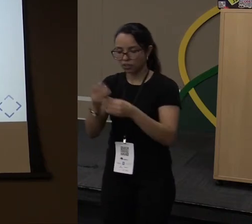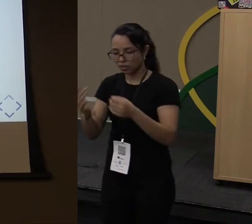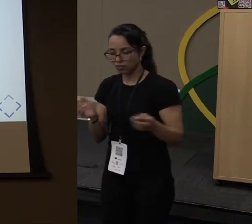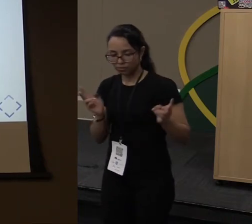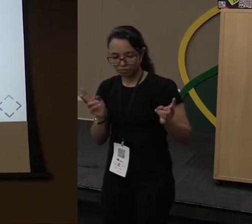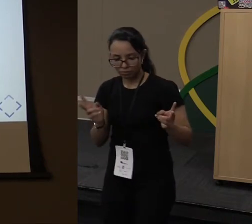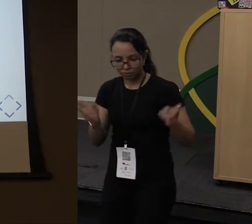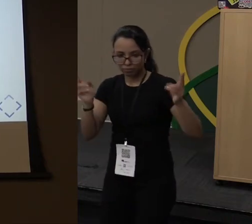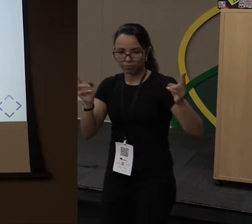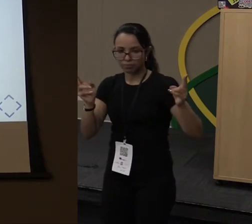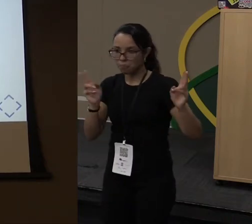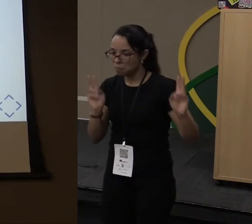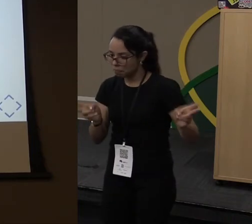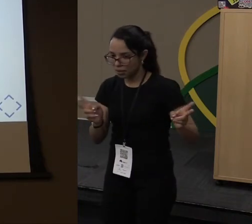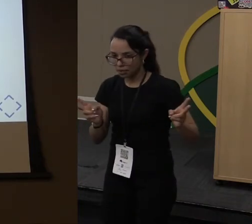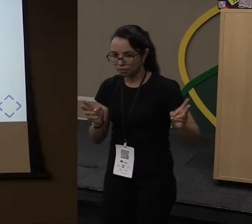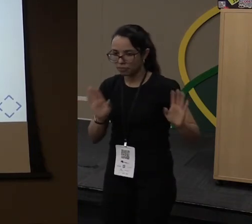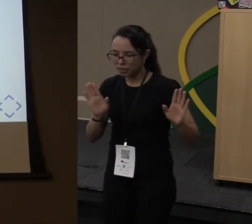diferente.